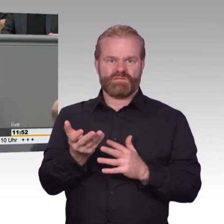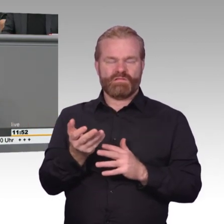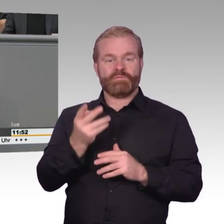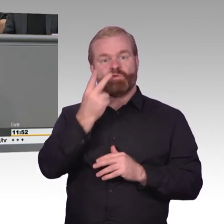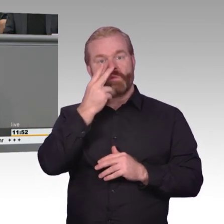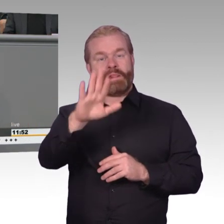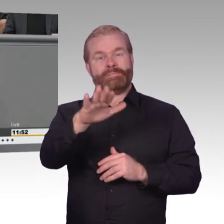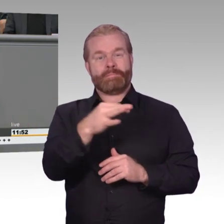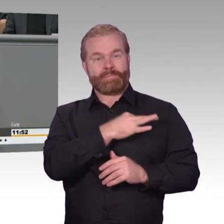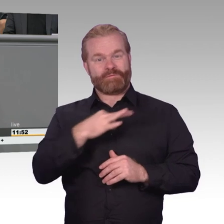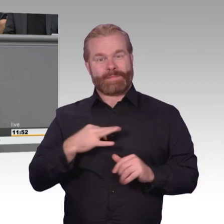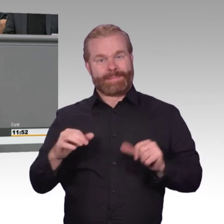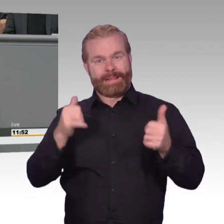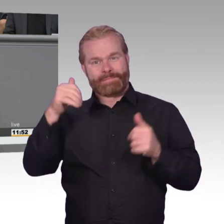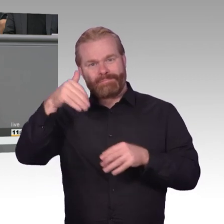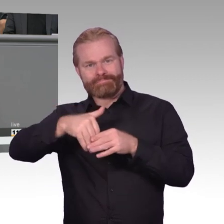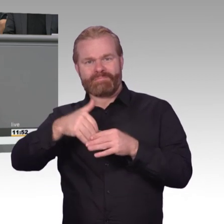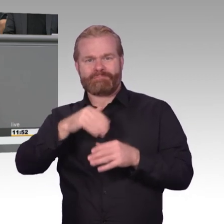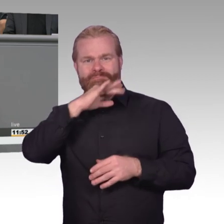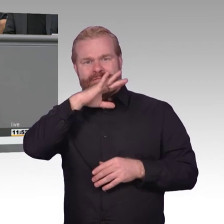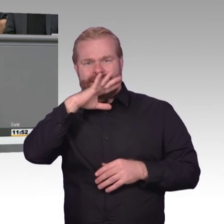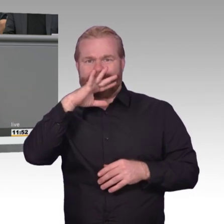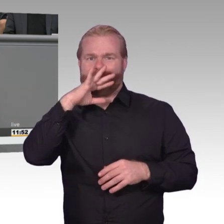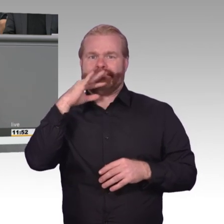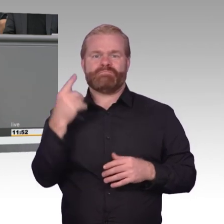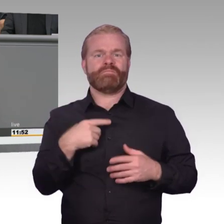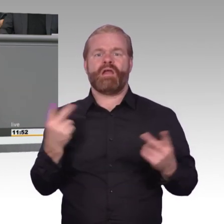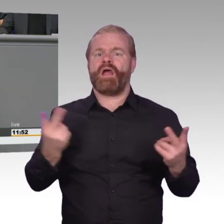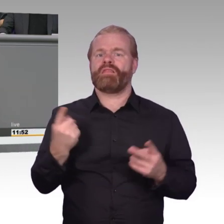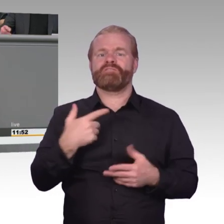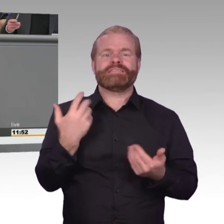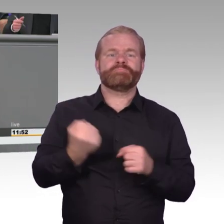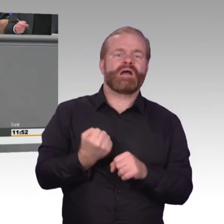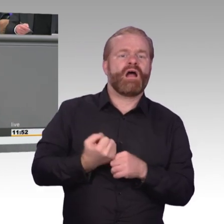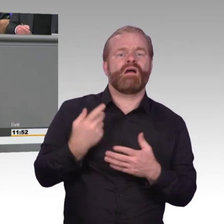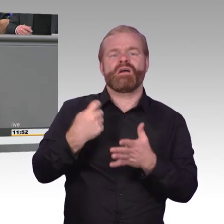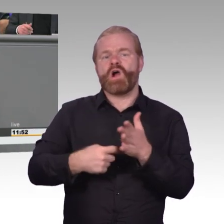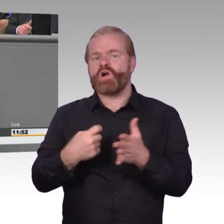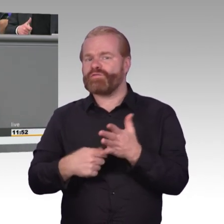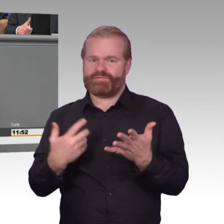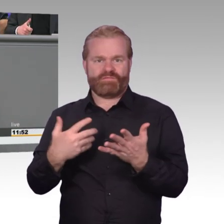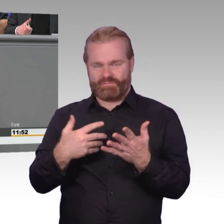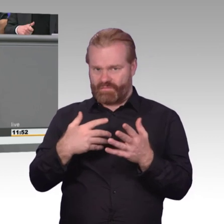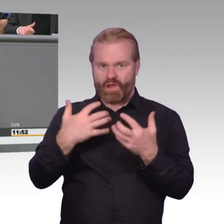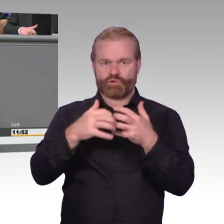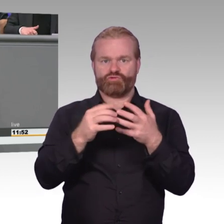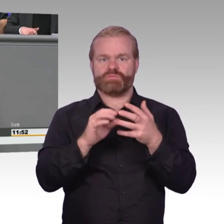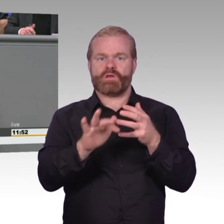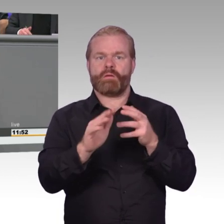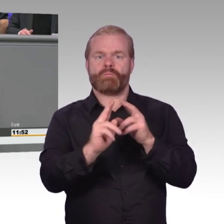durchsetzt. Zum Postgeheimnis, das heute eigentlich Kommunikationsgeheimnis heißen müsste, sind die informationelle Selbstbestimmung und das Grundrecht auf